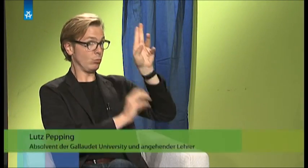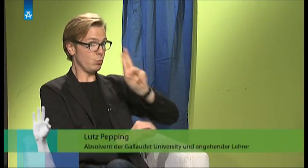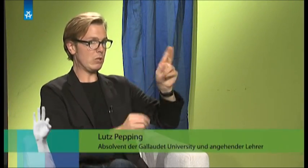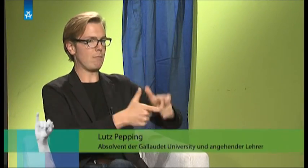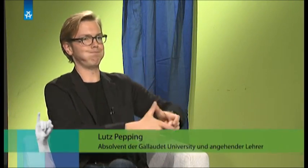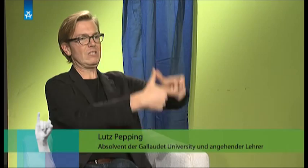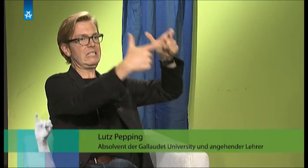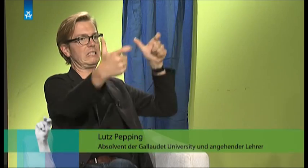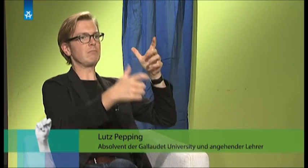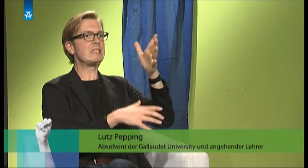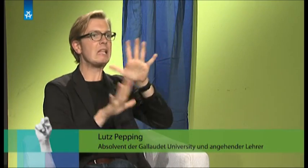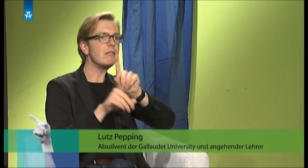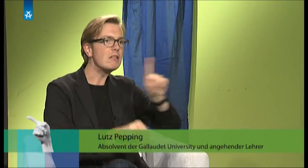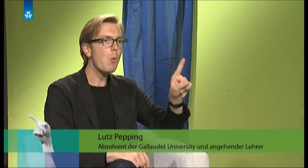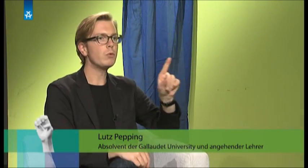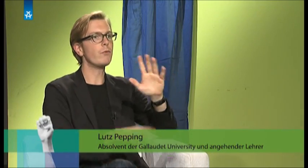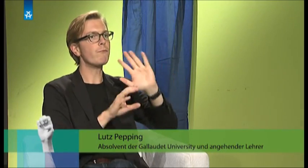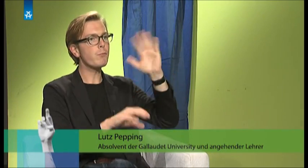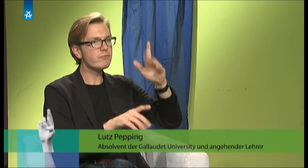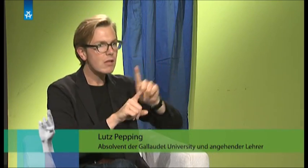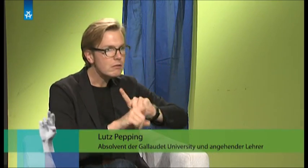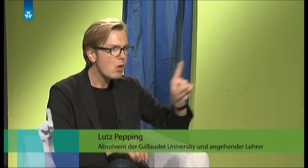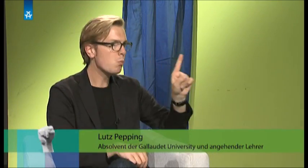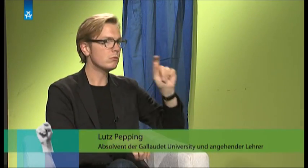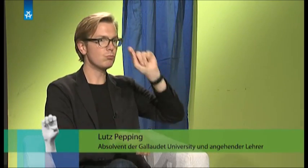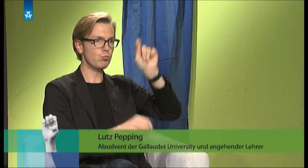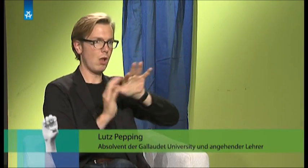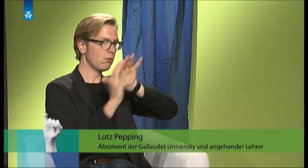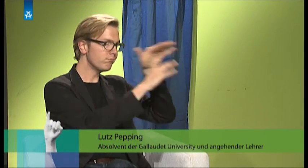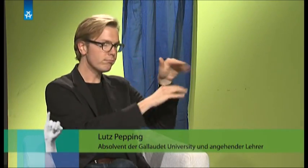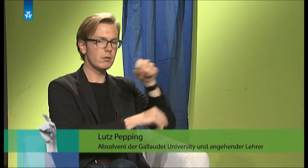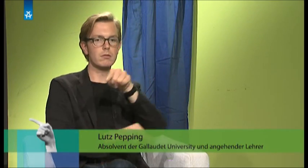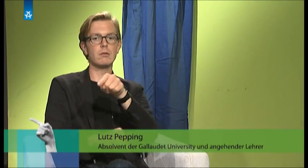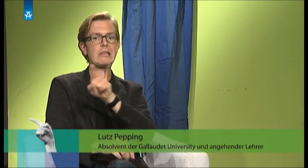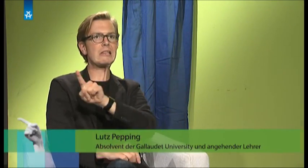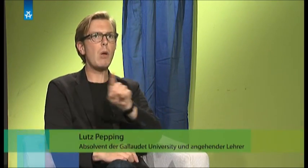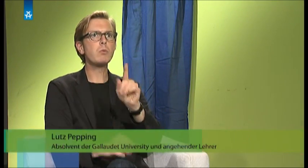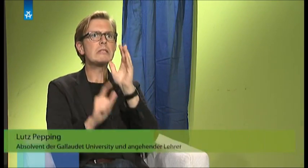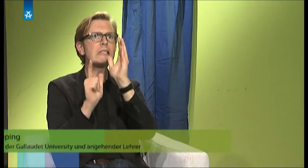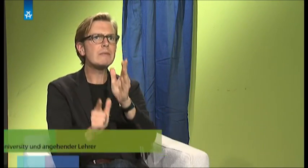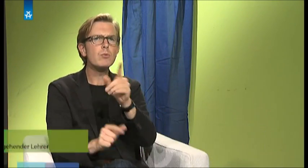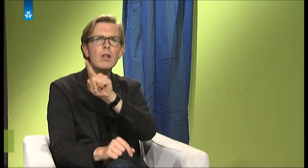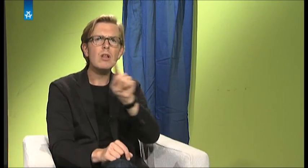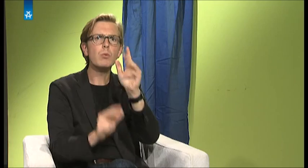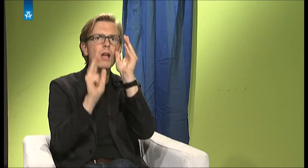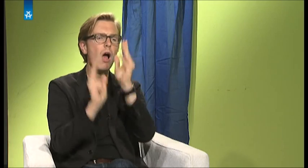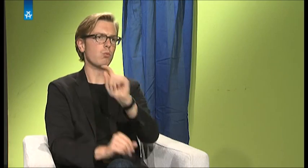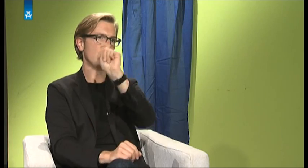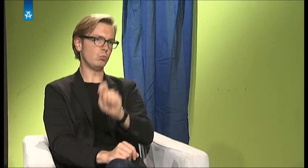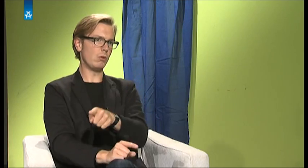groß, mit 10.000, 15.000 Studierenden. Und in Gellodet sind es 1.700, 1.800 Studenten. Das heißt, es ist wirklich eine deutlich